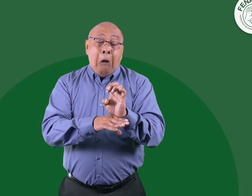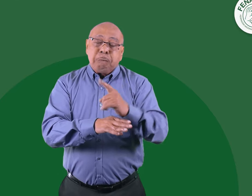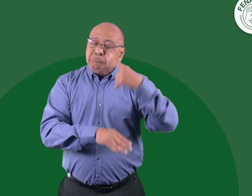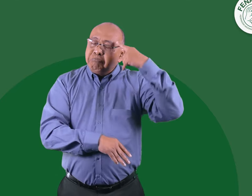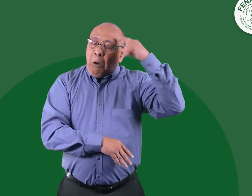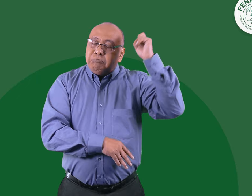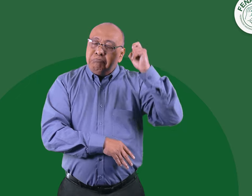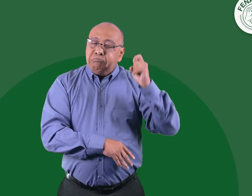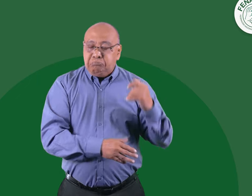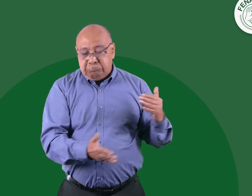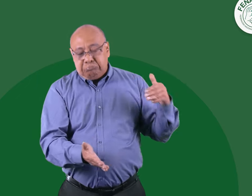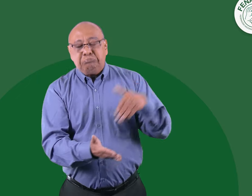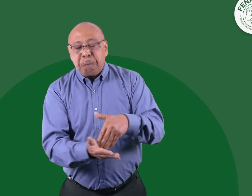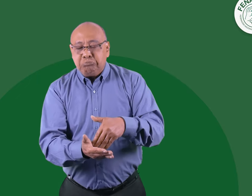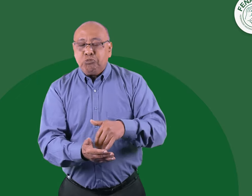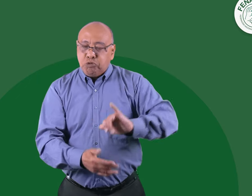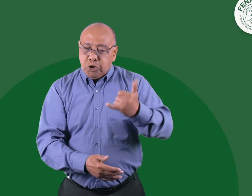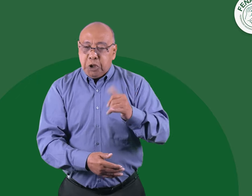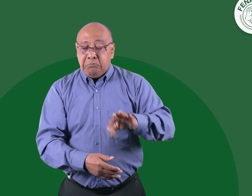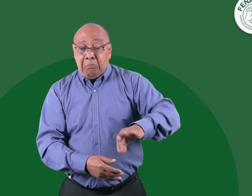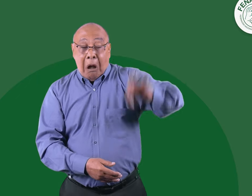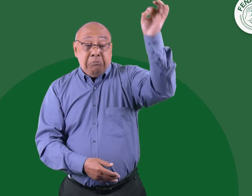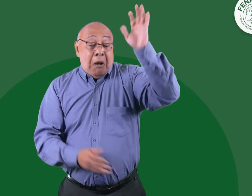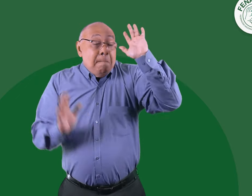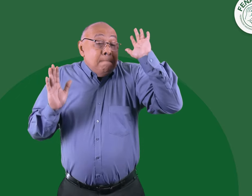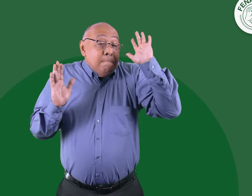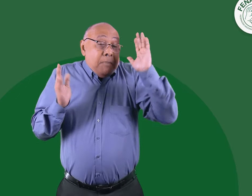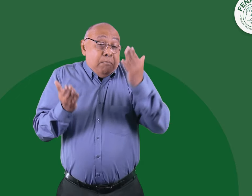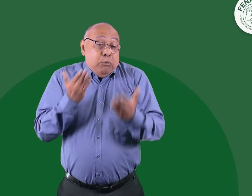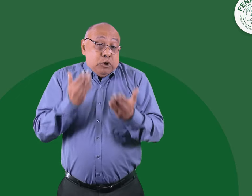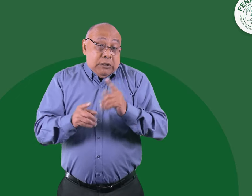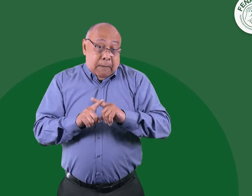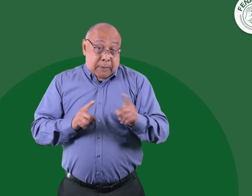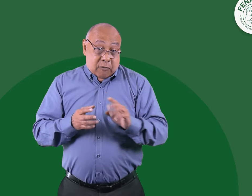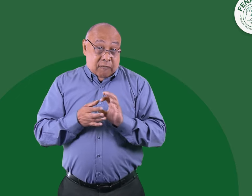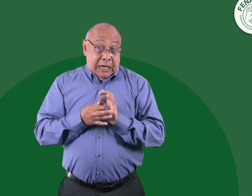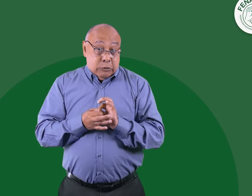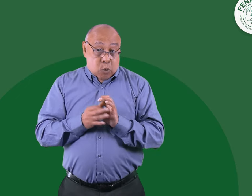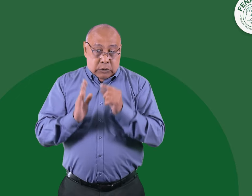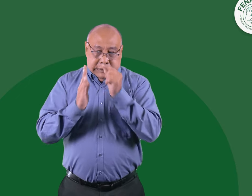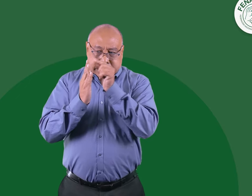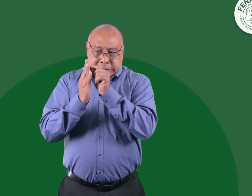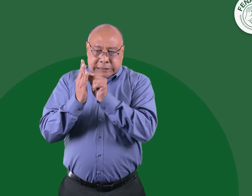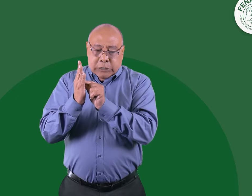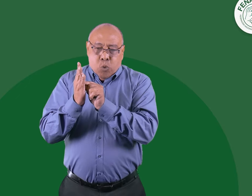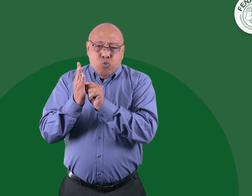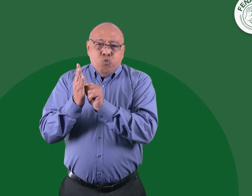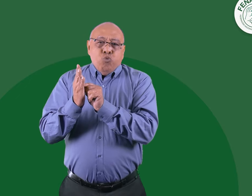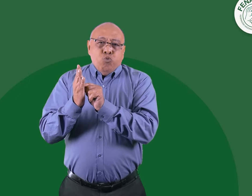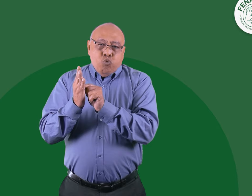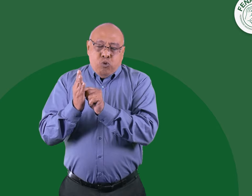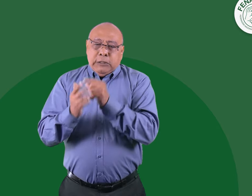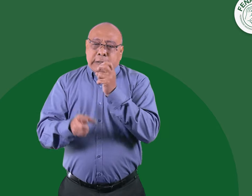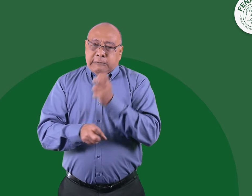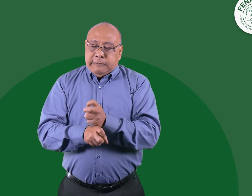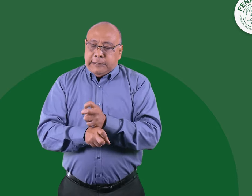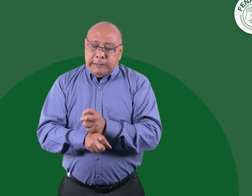el riesgo de presentarse y quede seleccionada, pero desde FENASCOL, teniendo en cuenta ciertos requerimientos, es muy complicado presentarse.